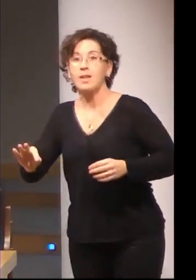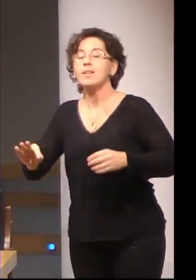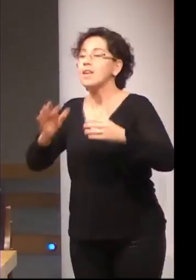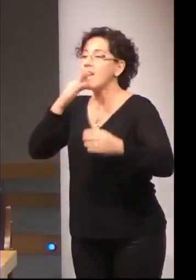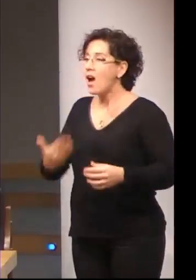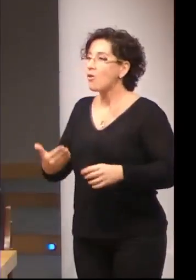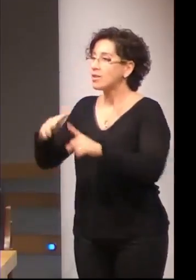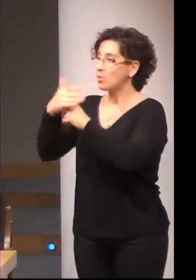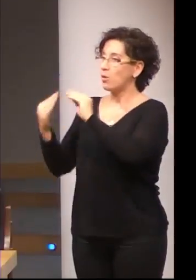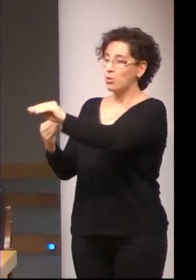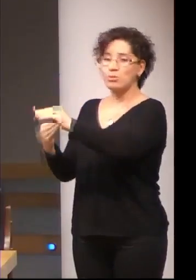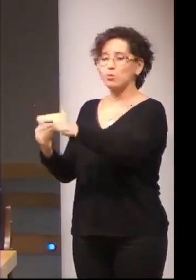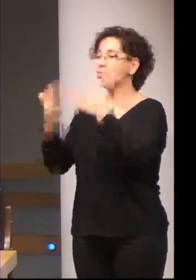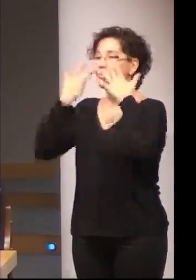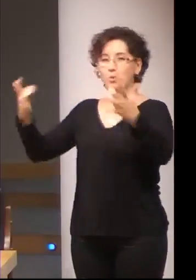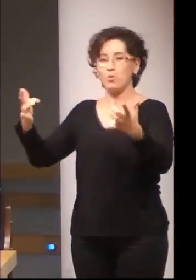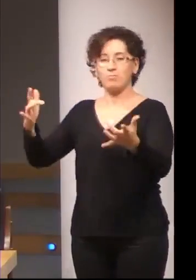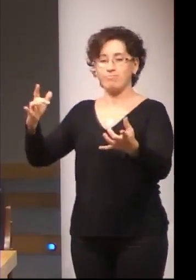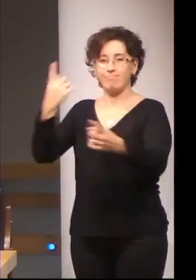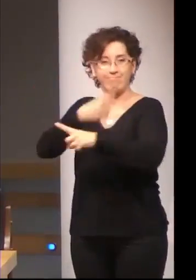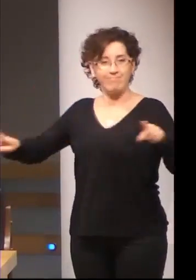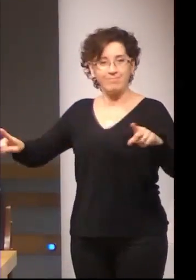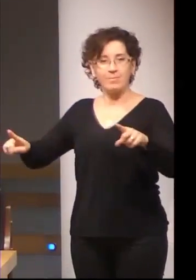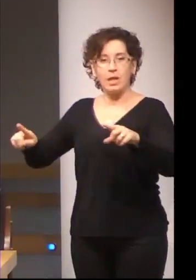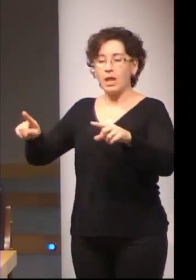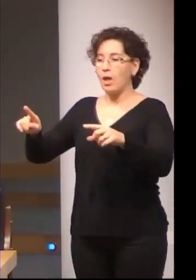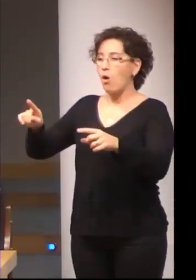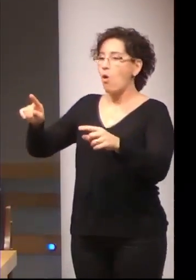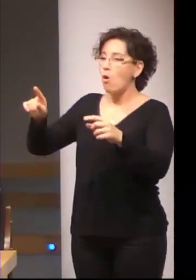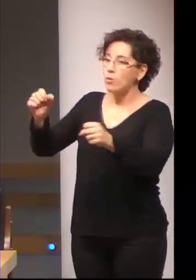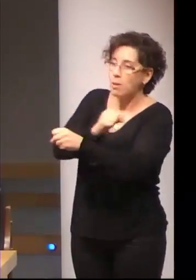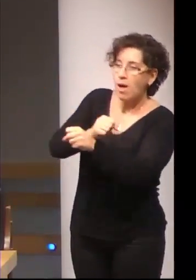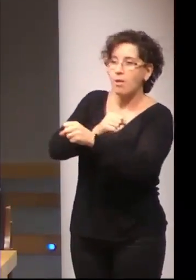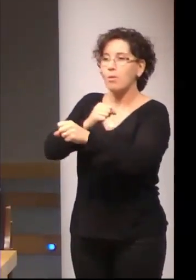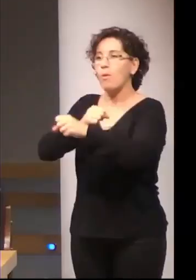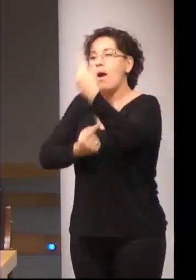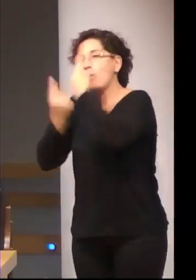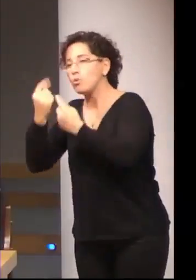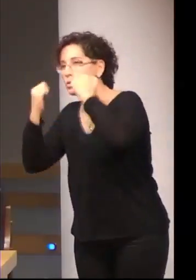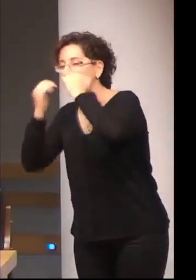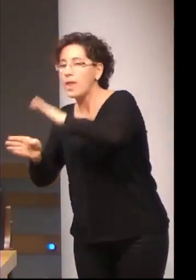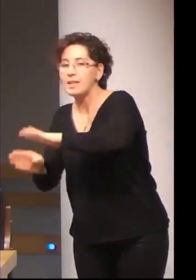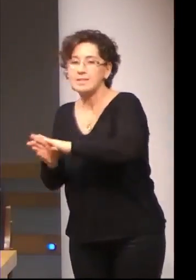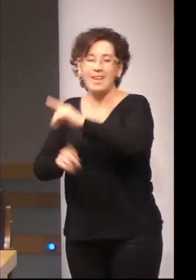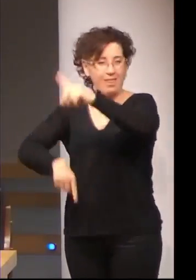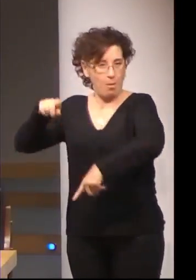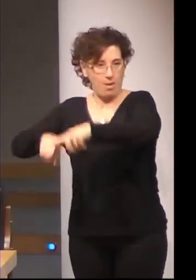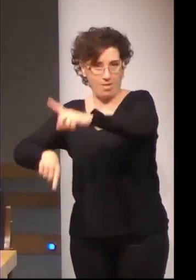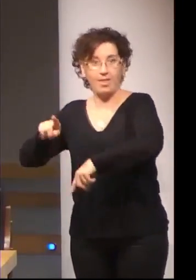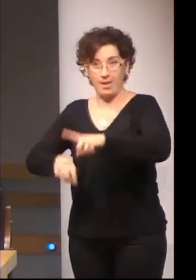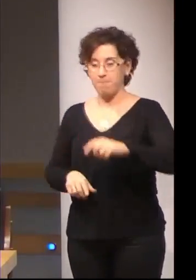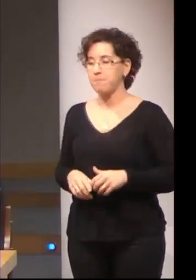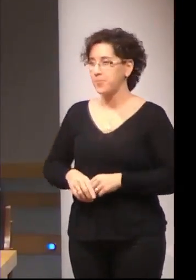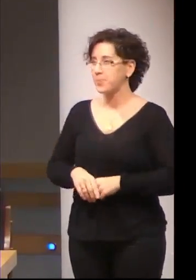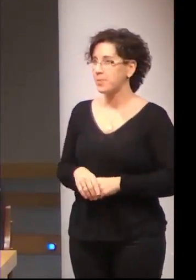ahí hay un cambio están trabajando están estudiando realmente creo que se valoran los